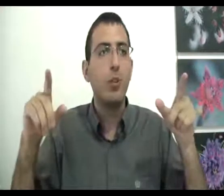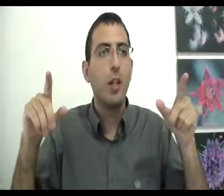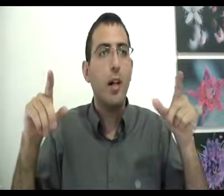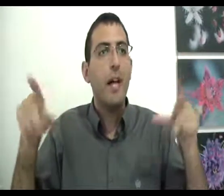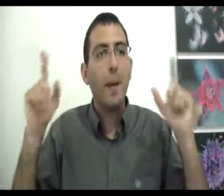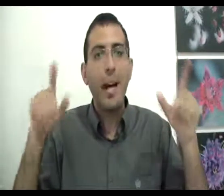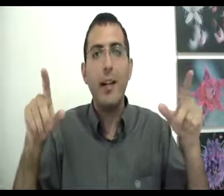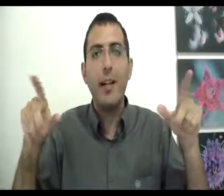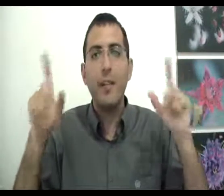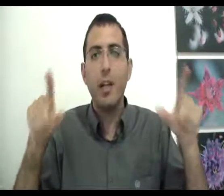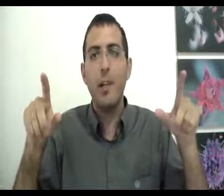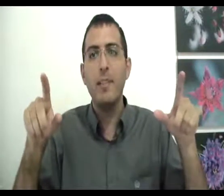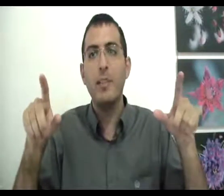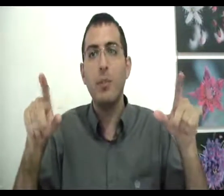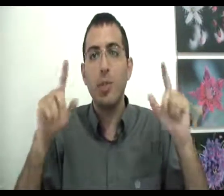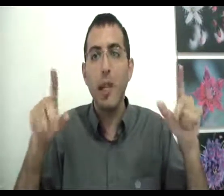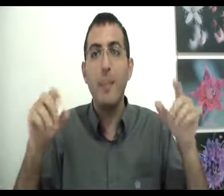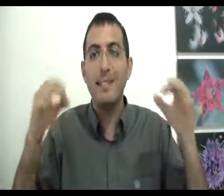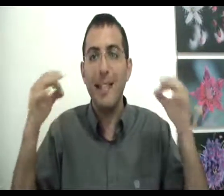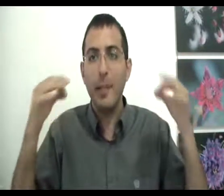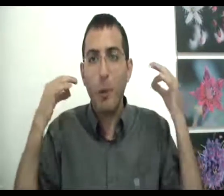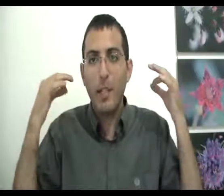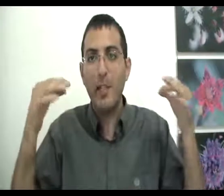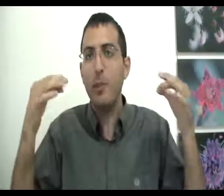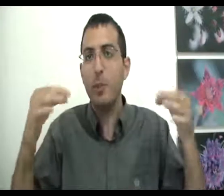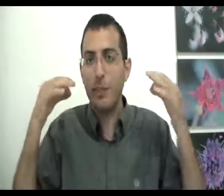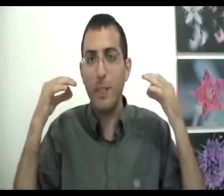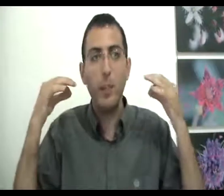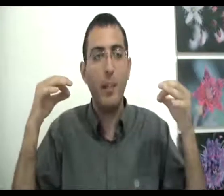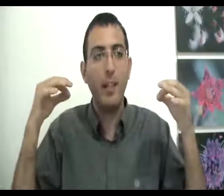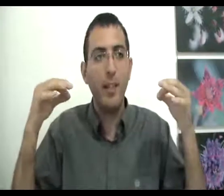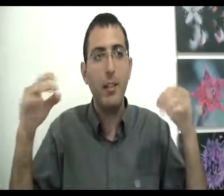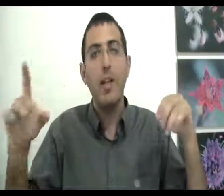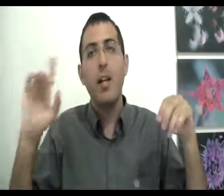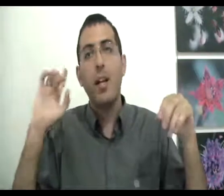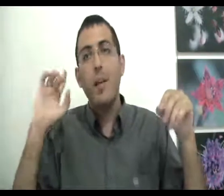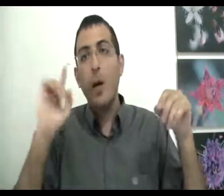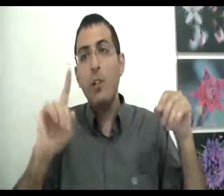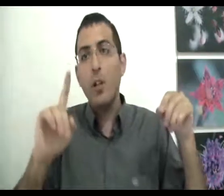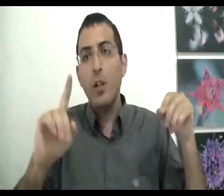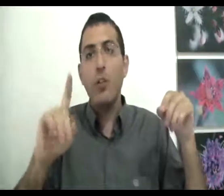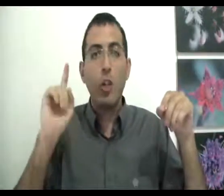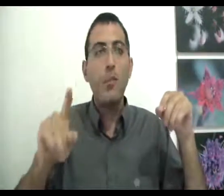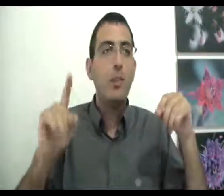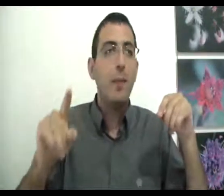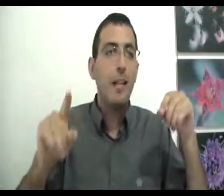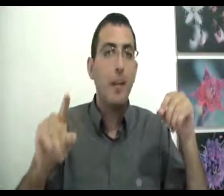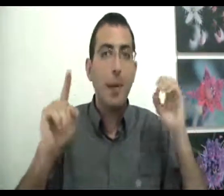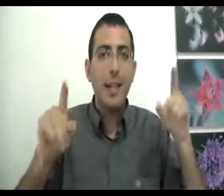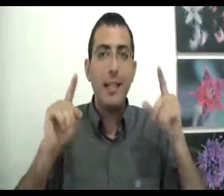הם רק אפשרי המציאות כי מצד המטורביקטיבית בשרוצת המטורביקטיבית מאוד יכול להיות שכל מה שנדמה לך ברגע